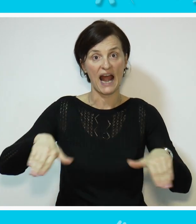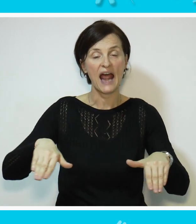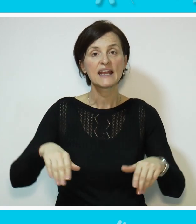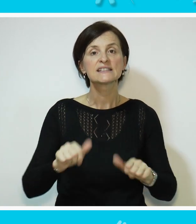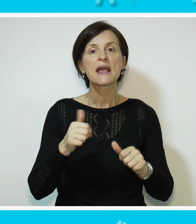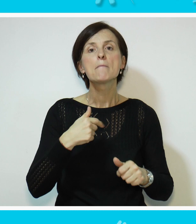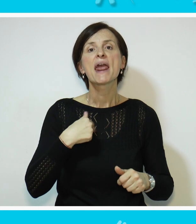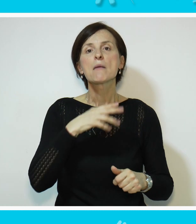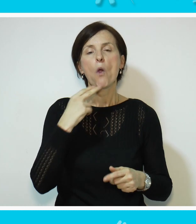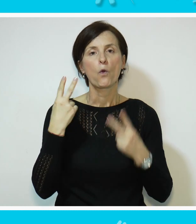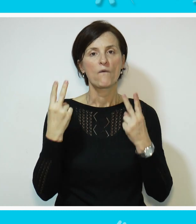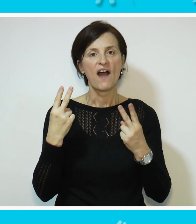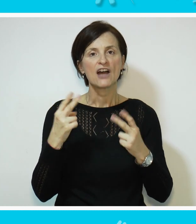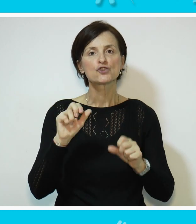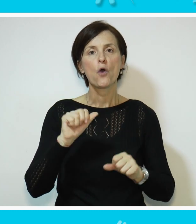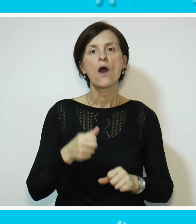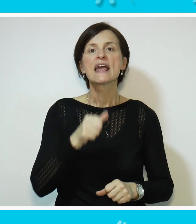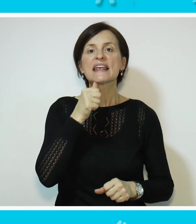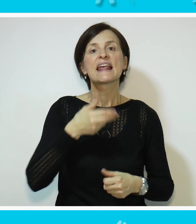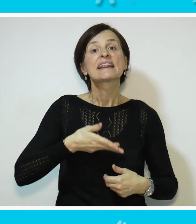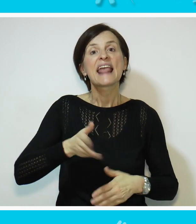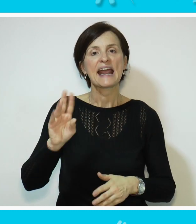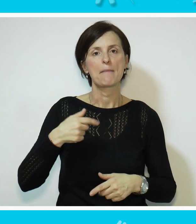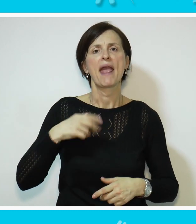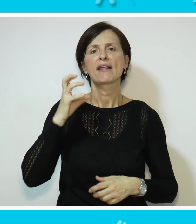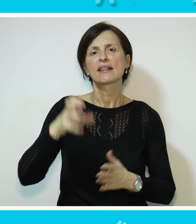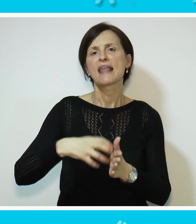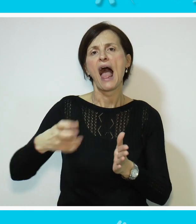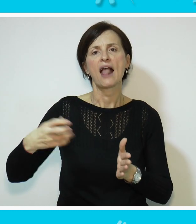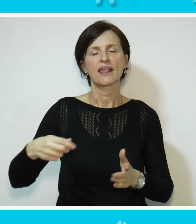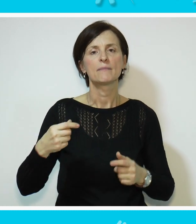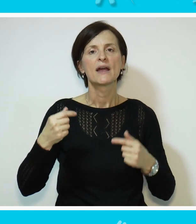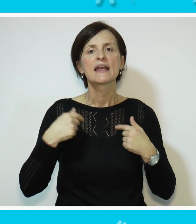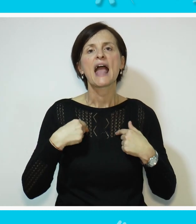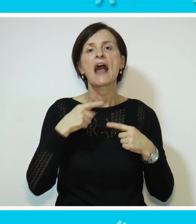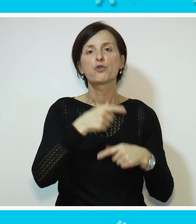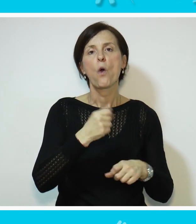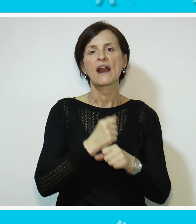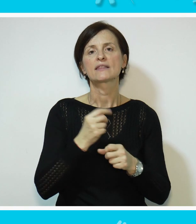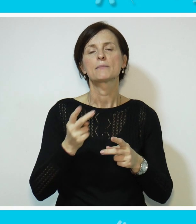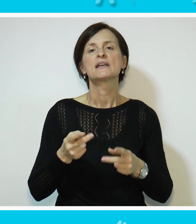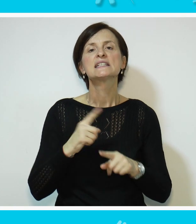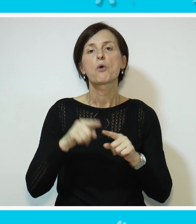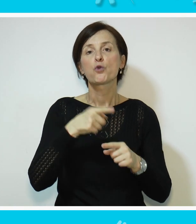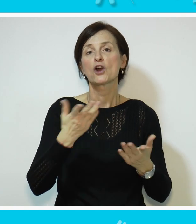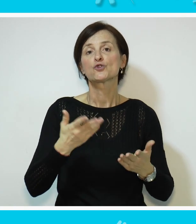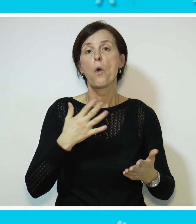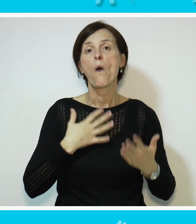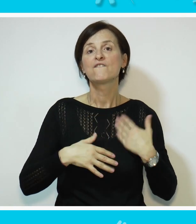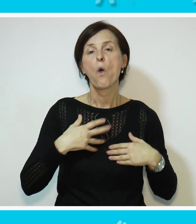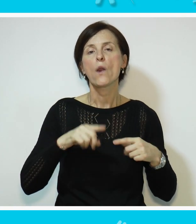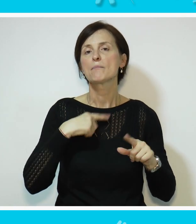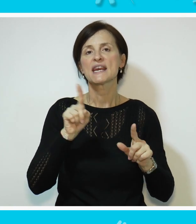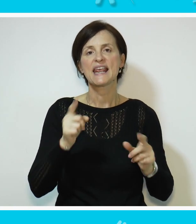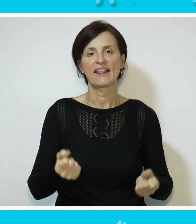granice meni dosta znači i tera medalja. Pa nije mi teško da dalim. Ja radim ovo zato što volim, zato što mi